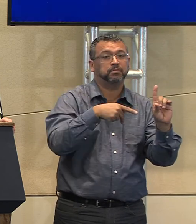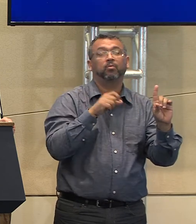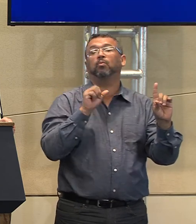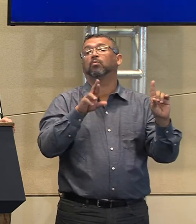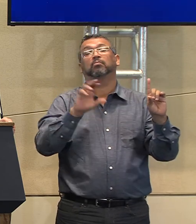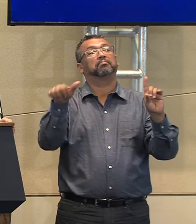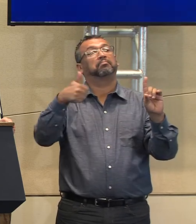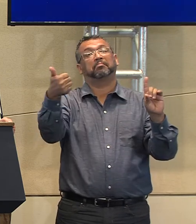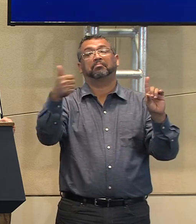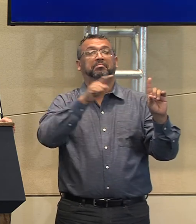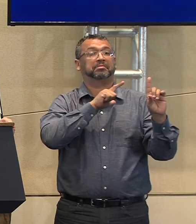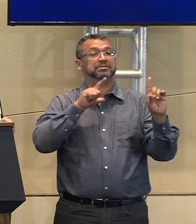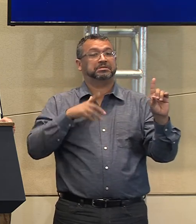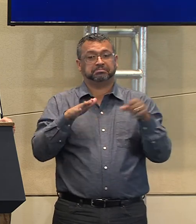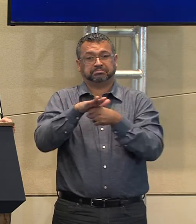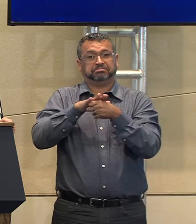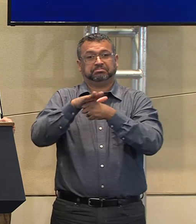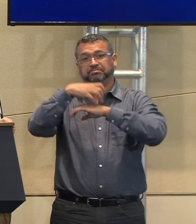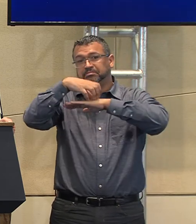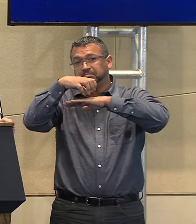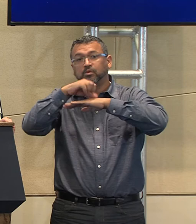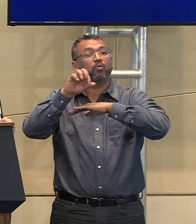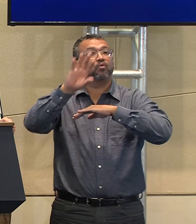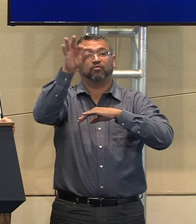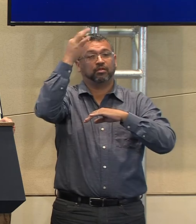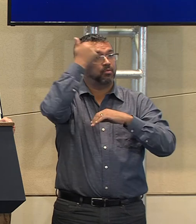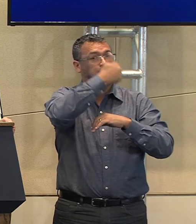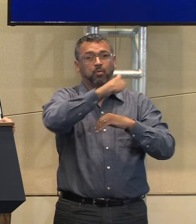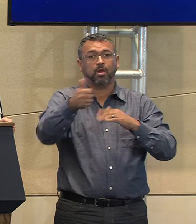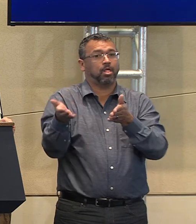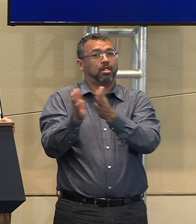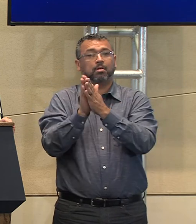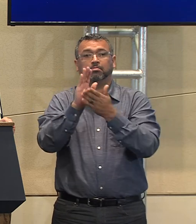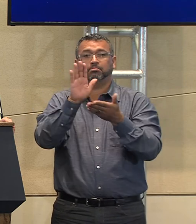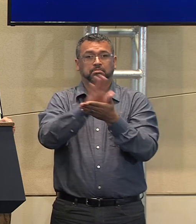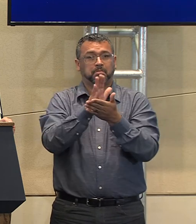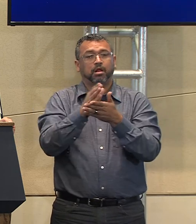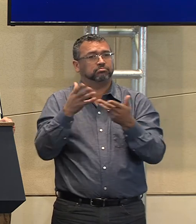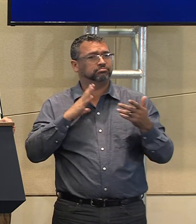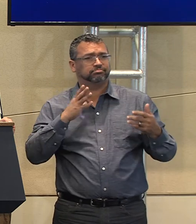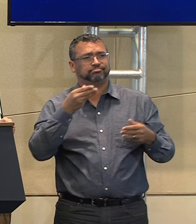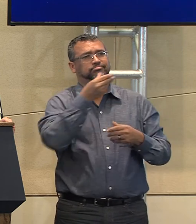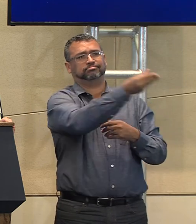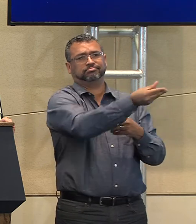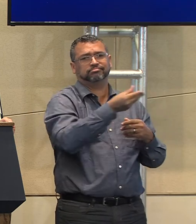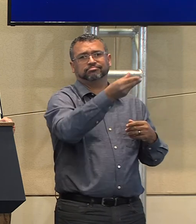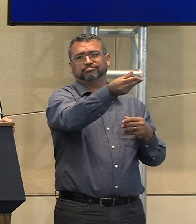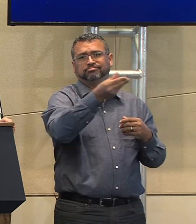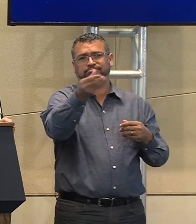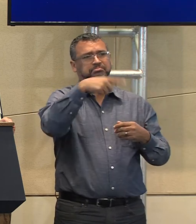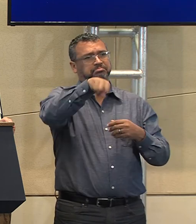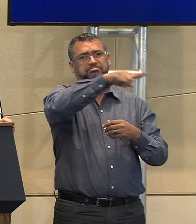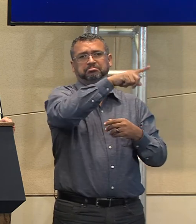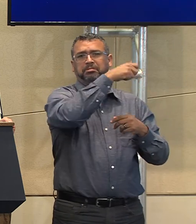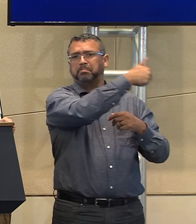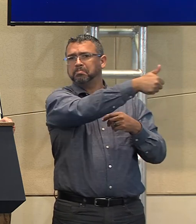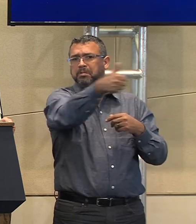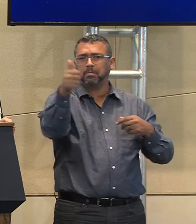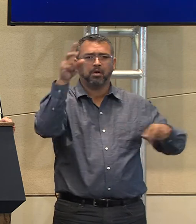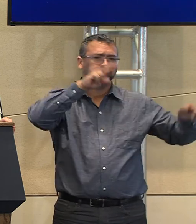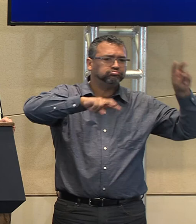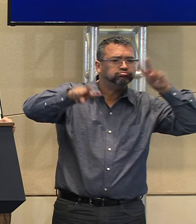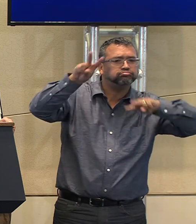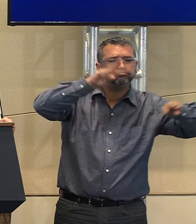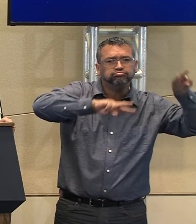o alguna entidad federal o estatal que soliciten estos documentos, se los vamos a hacer llegar para que todos puedan hacer la evaluación pertinente.